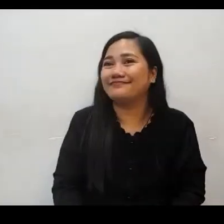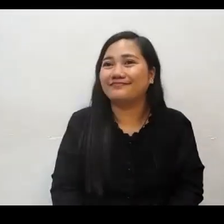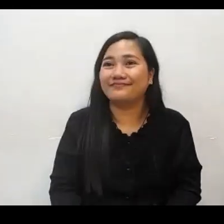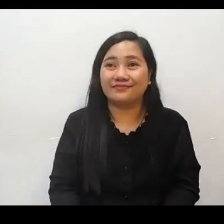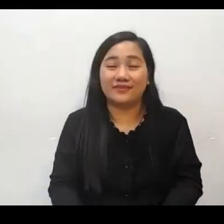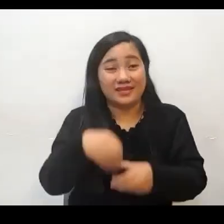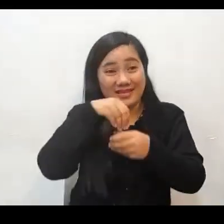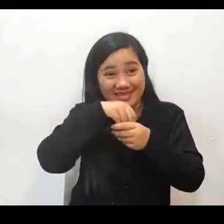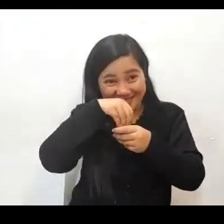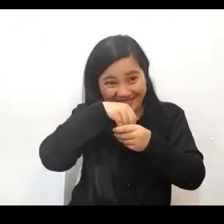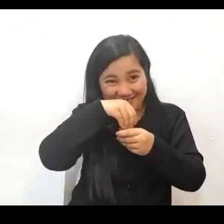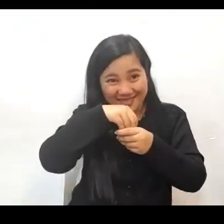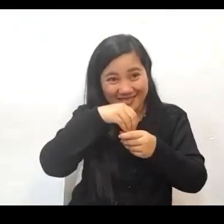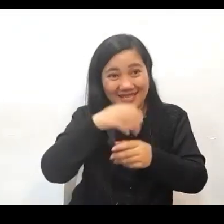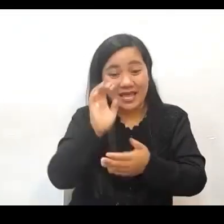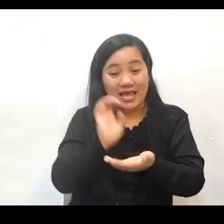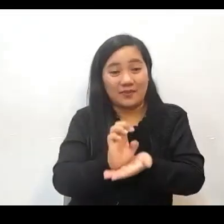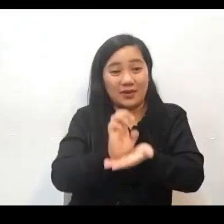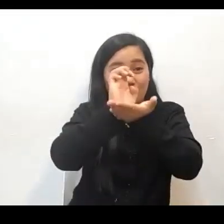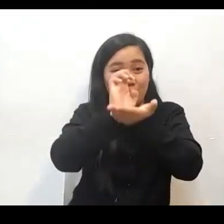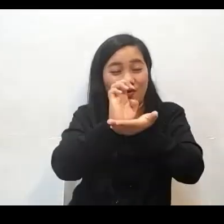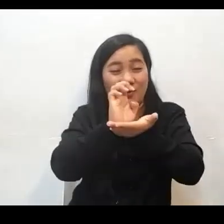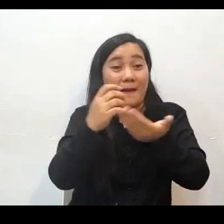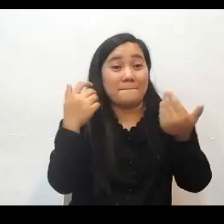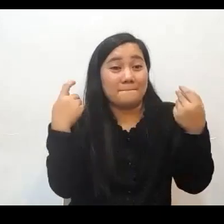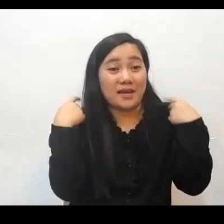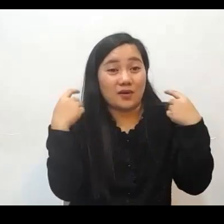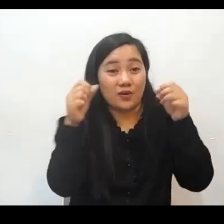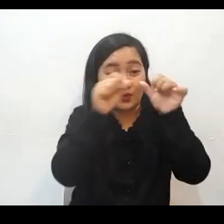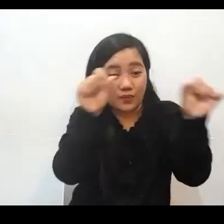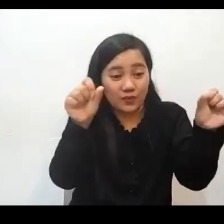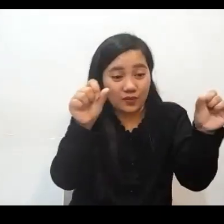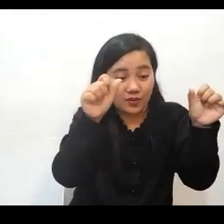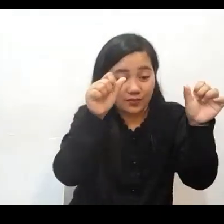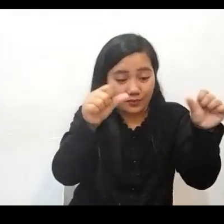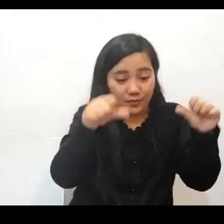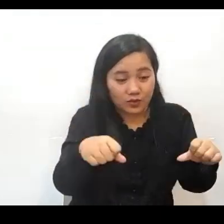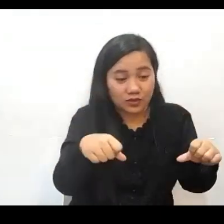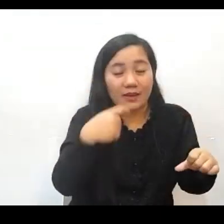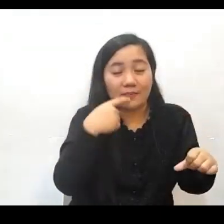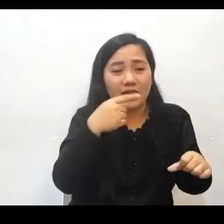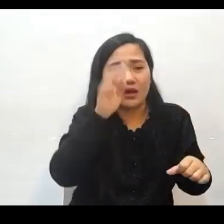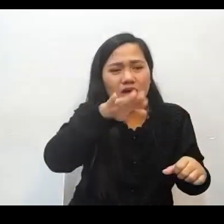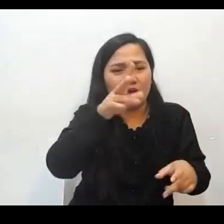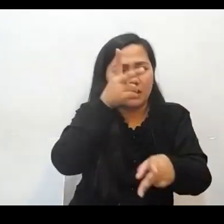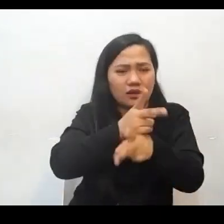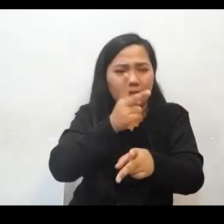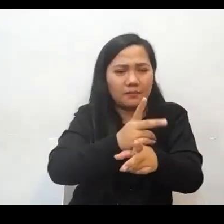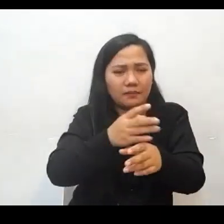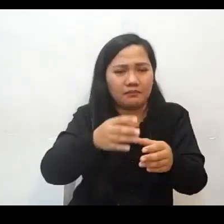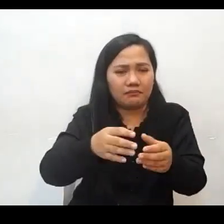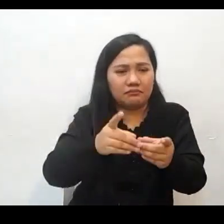mga elevator po may tanda keep distance because they worried